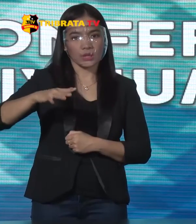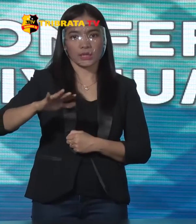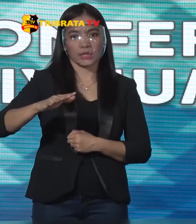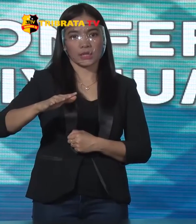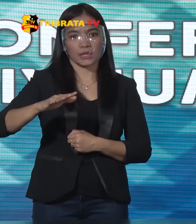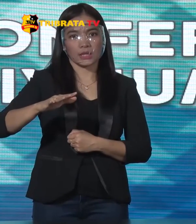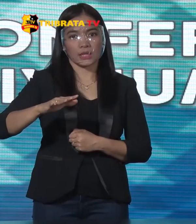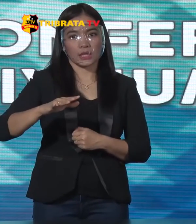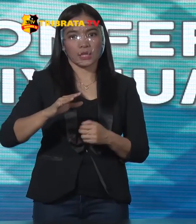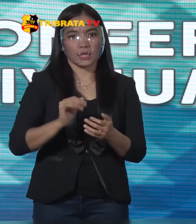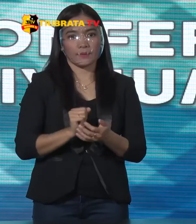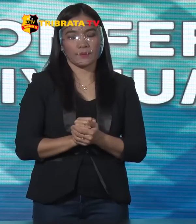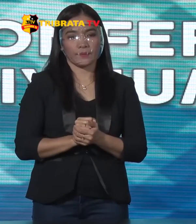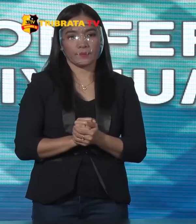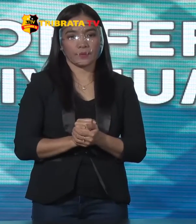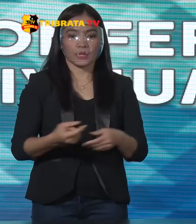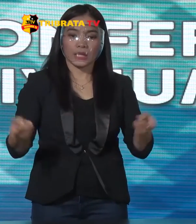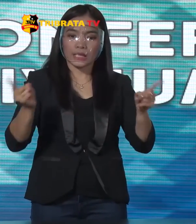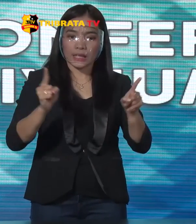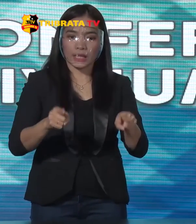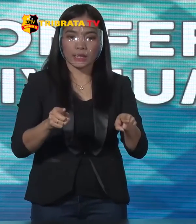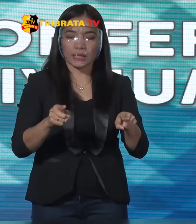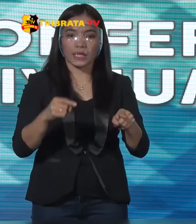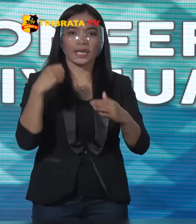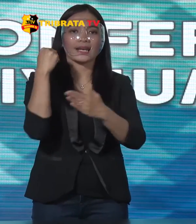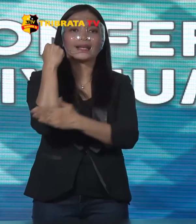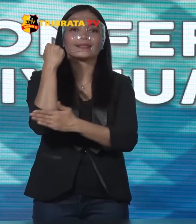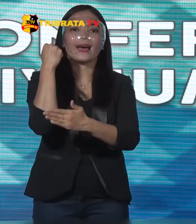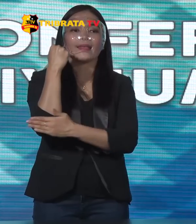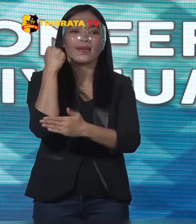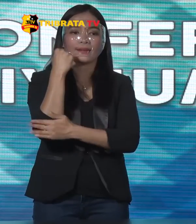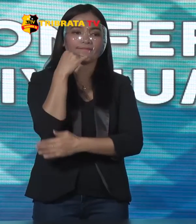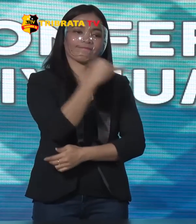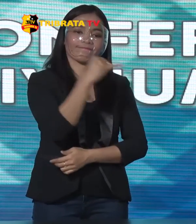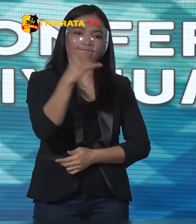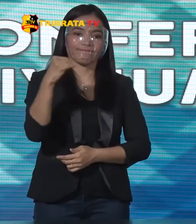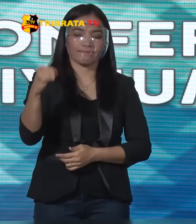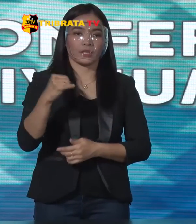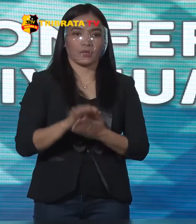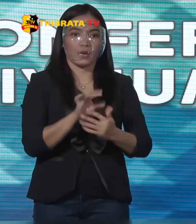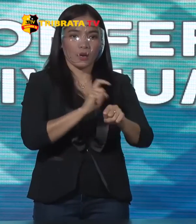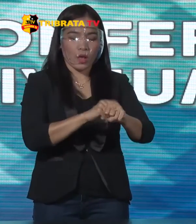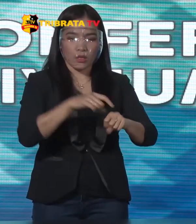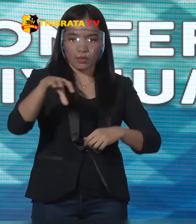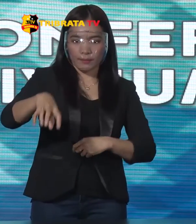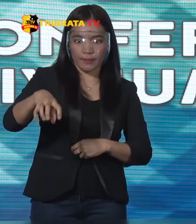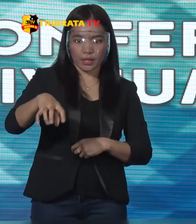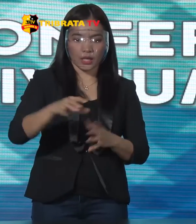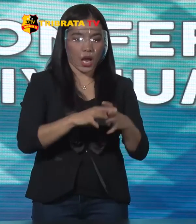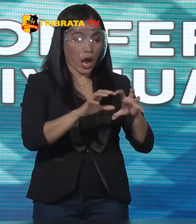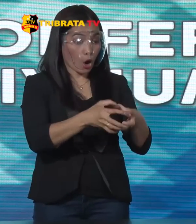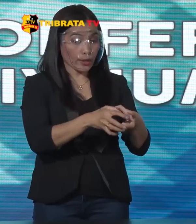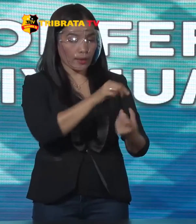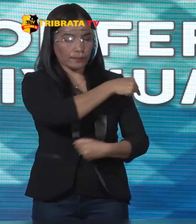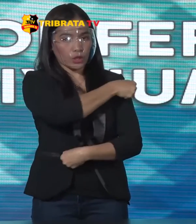Akan adanya Tindak Kriminalitas Sehingga Ketika ditempatkan Personil